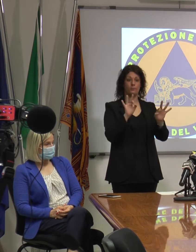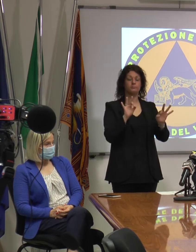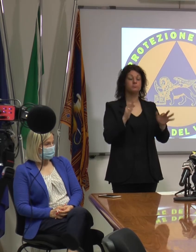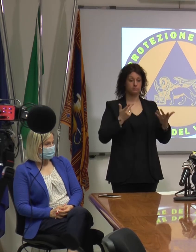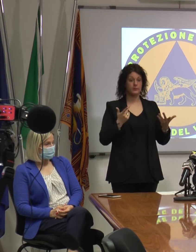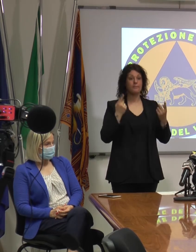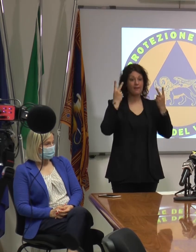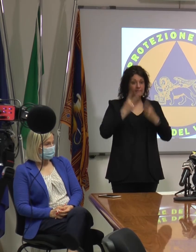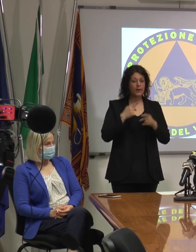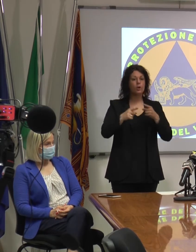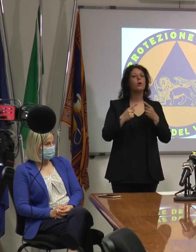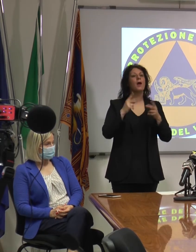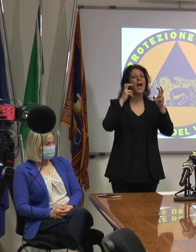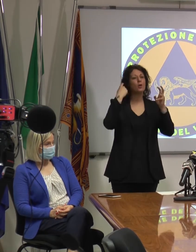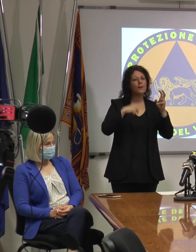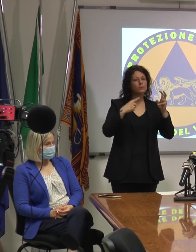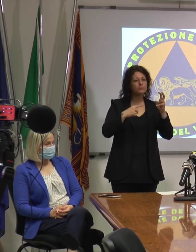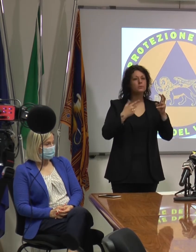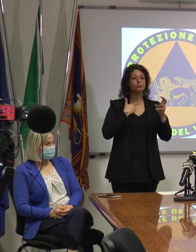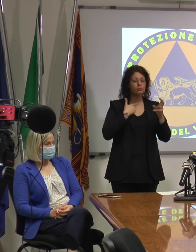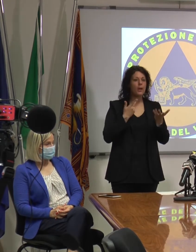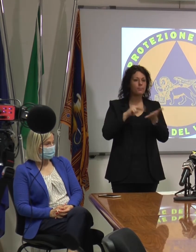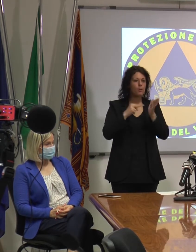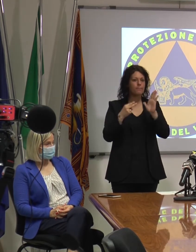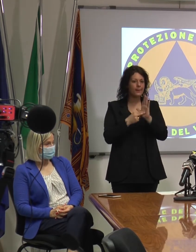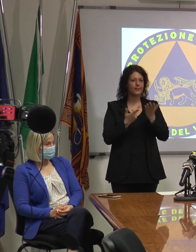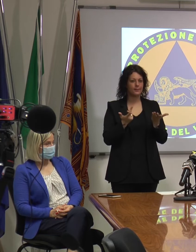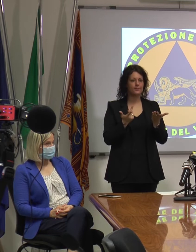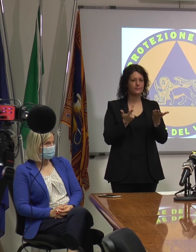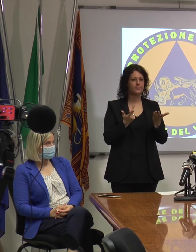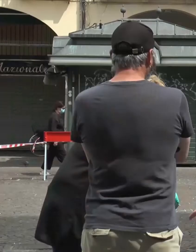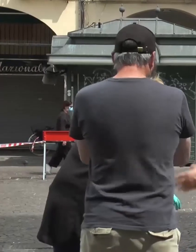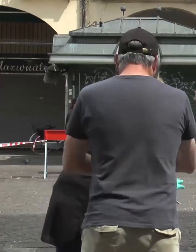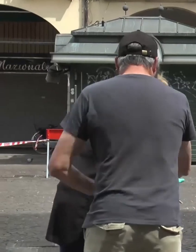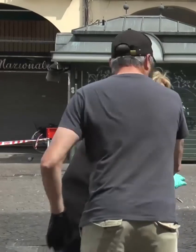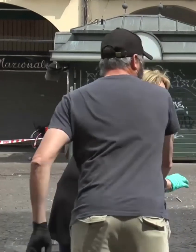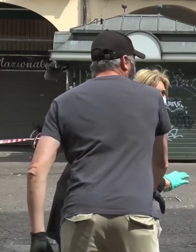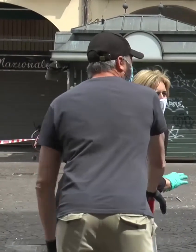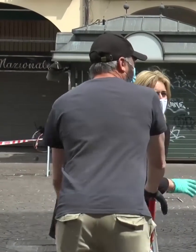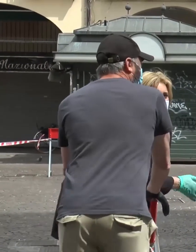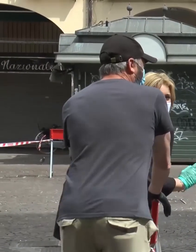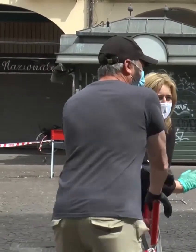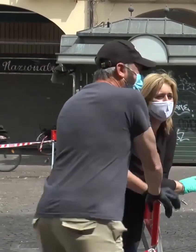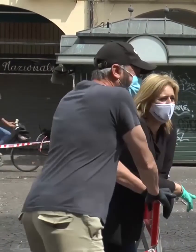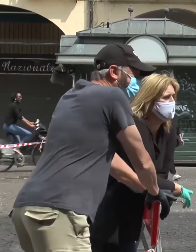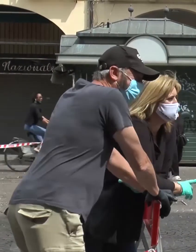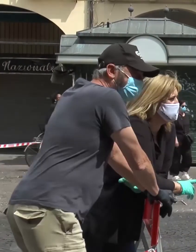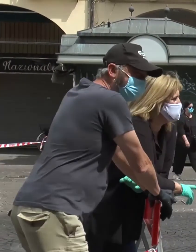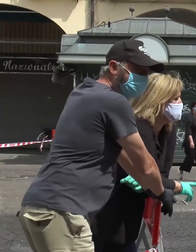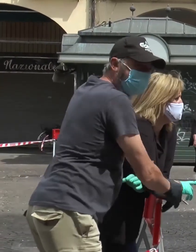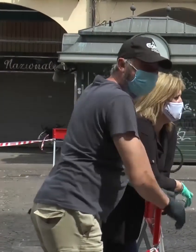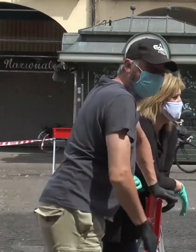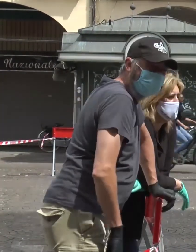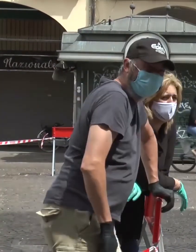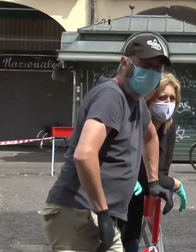hanno anche gli altri colleghi. Non so come si regoleranno, ma si andrà in questa direzione. Quanto all'app Immuni, bocciatura